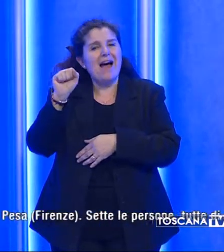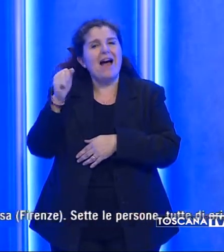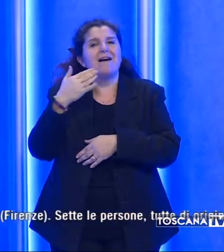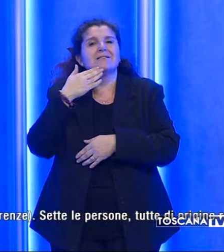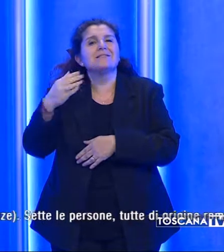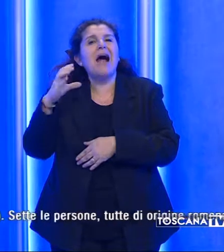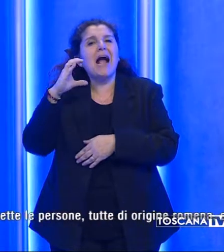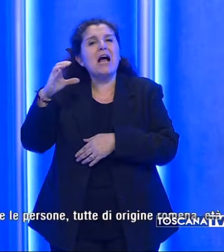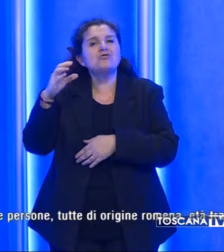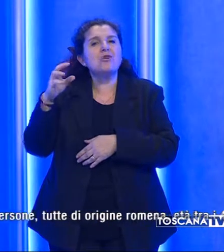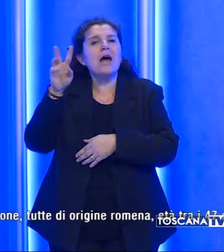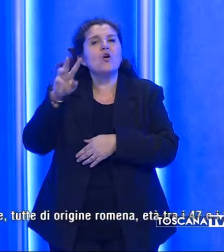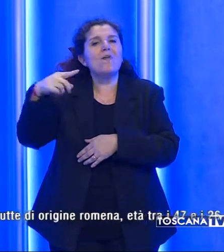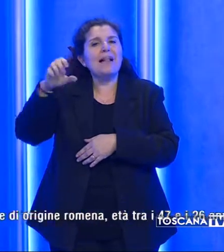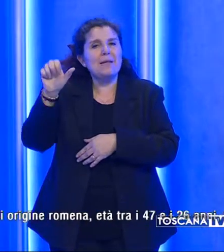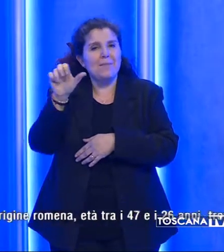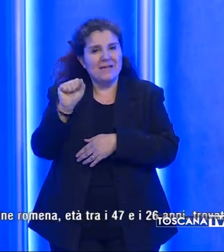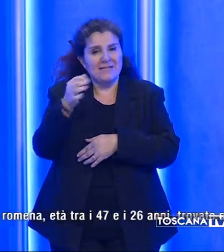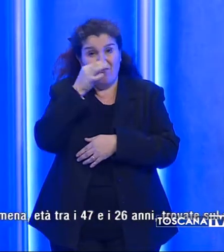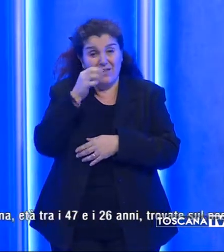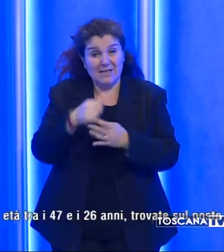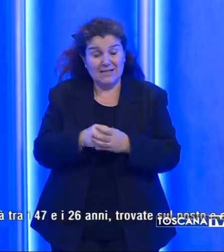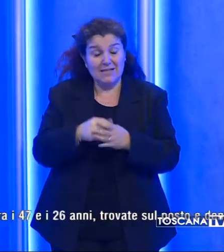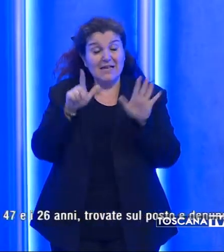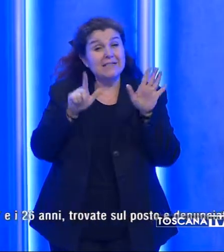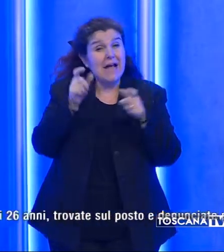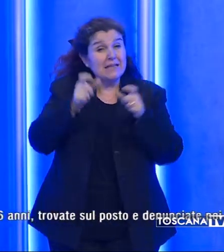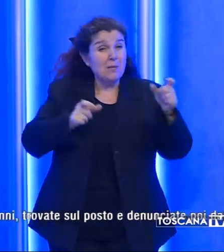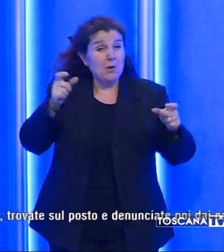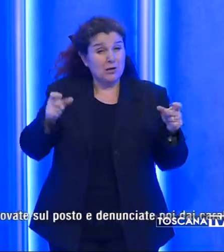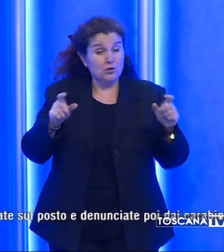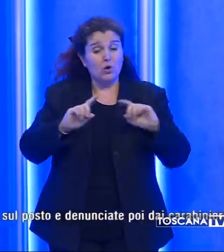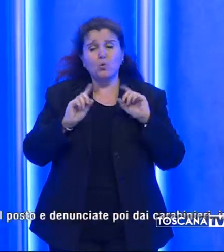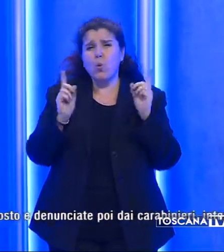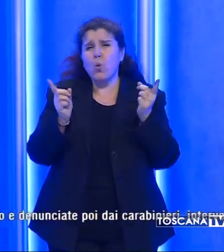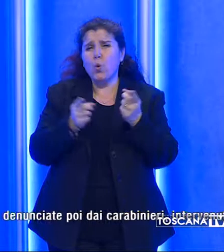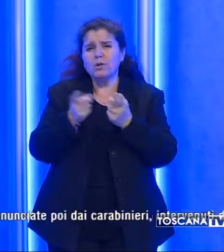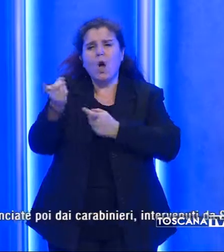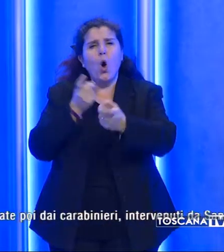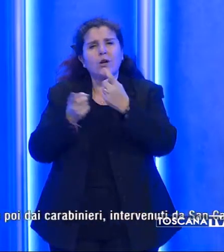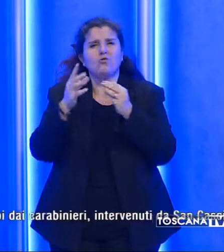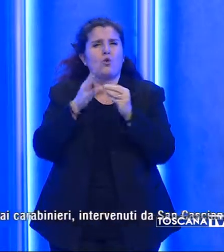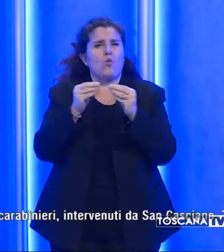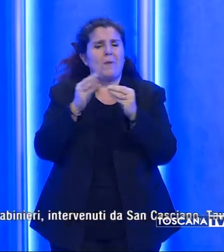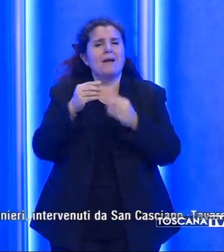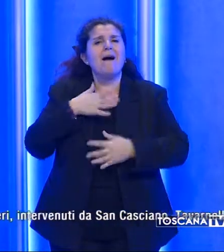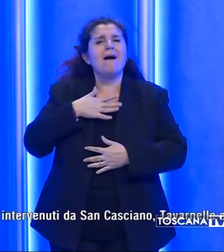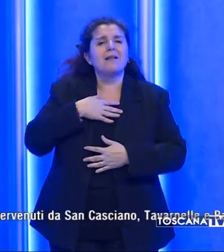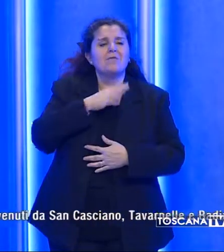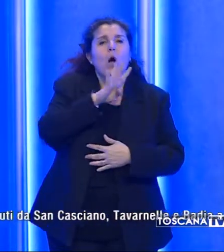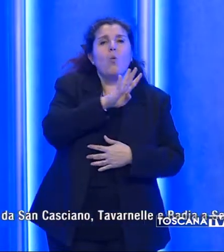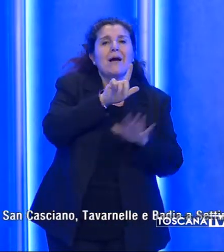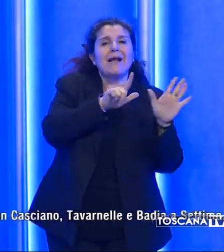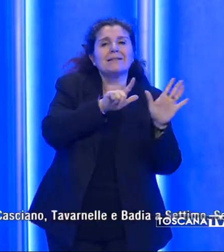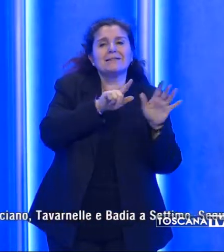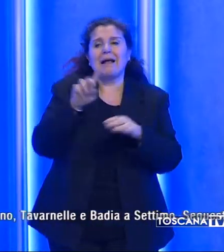Valdipesa in provincia di Firenze. Sette le persone, tutte di origine romena di età tra 47